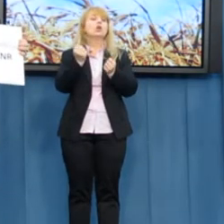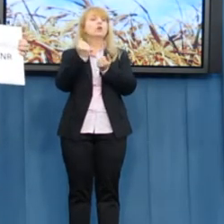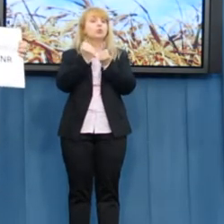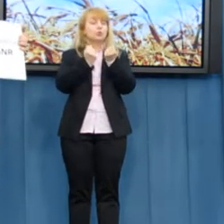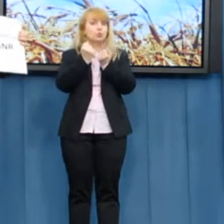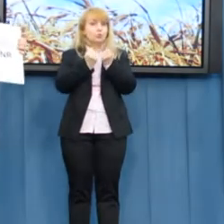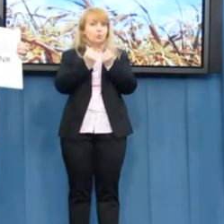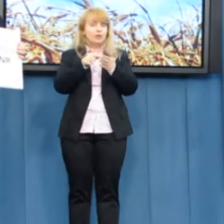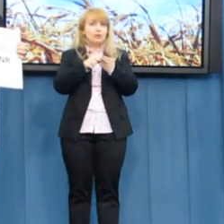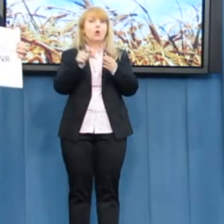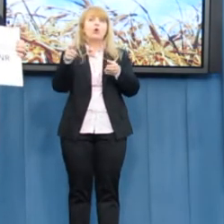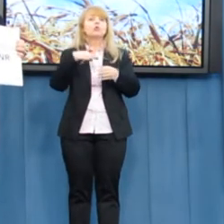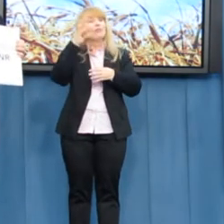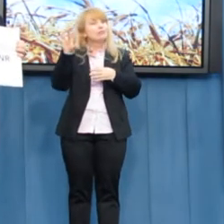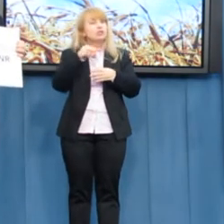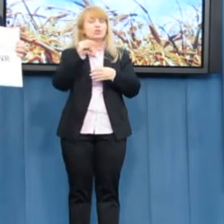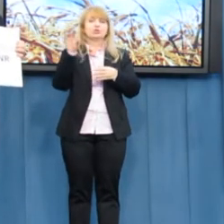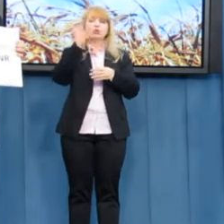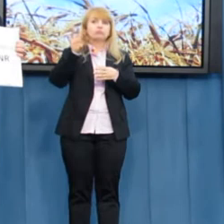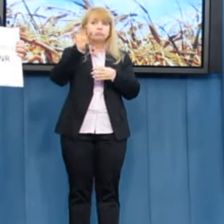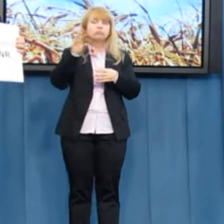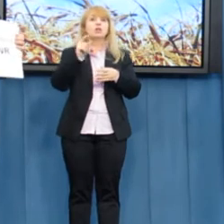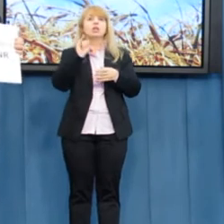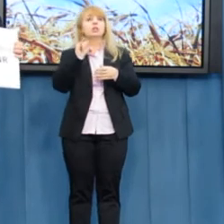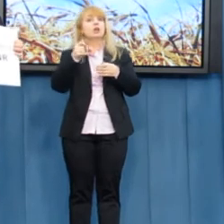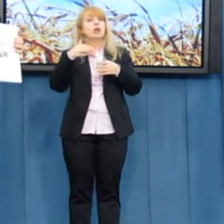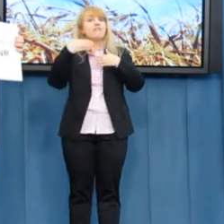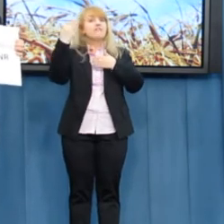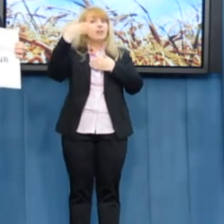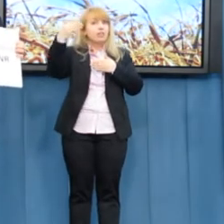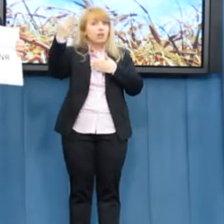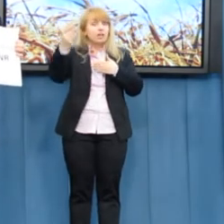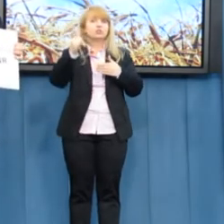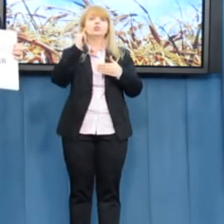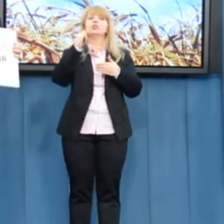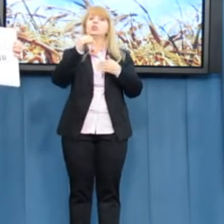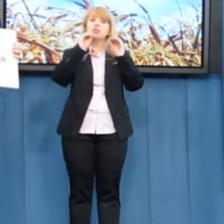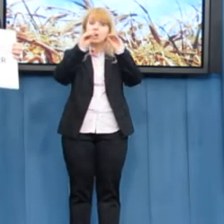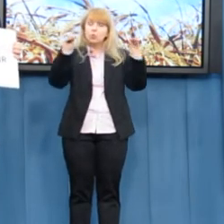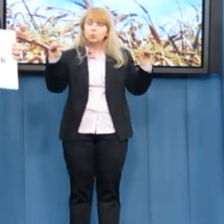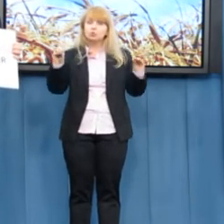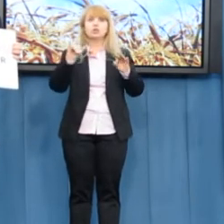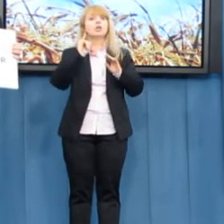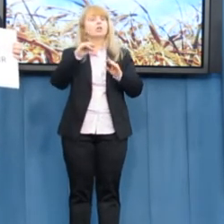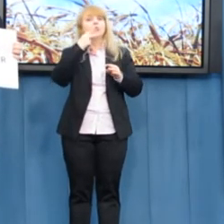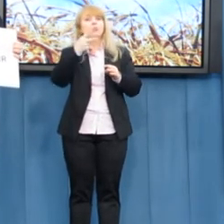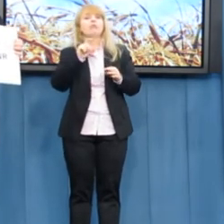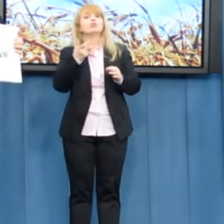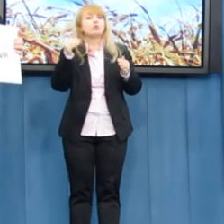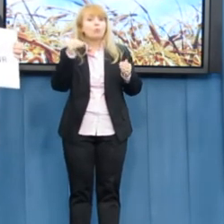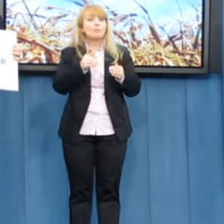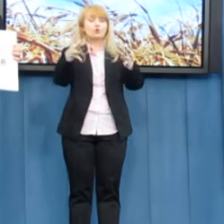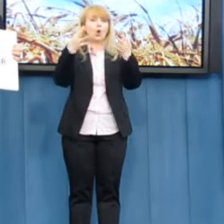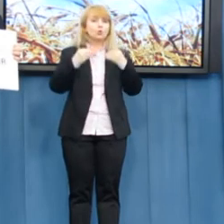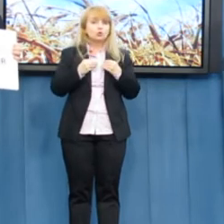rolnika, wyjaśni całą tą procedurę i nauczy i wyedukuje i poinformuje, w jaki sposób można pozyskać